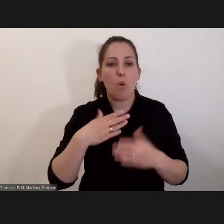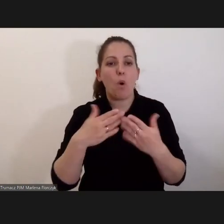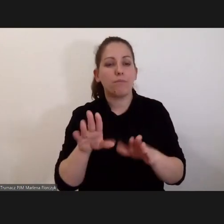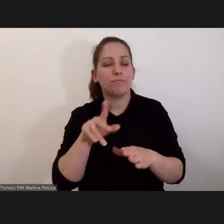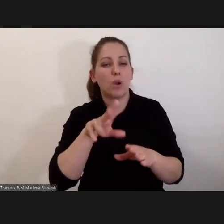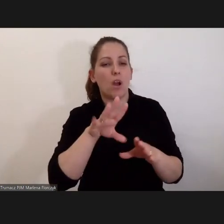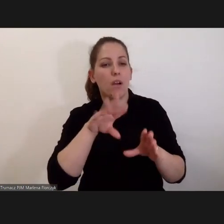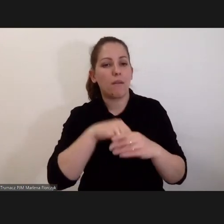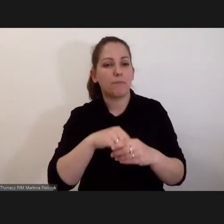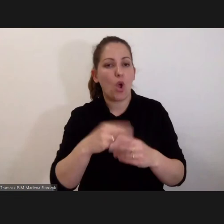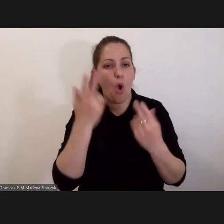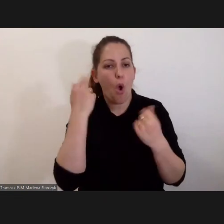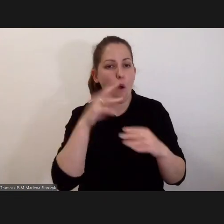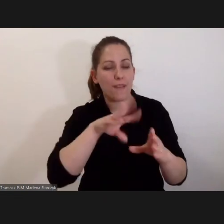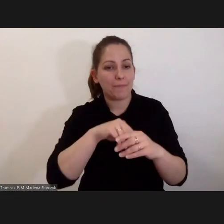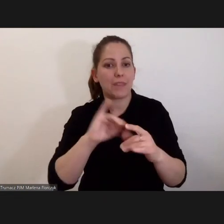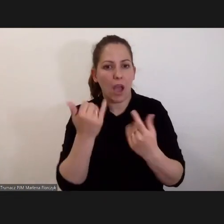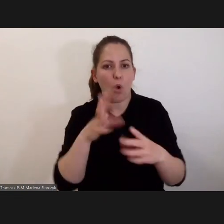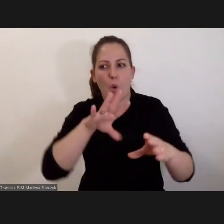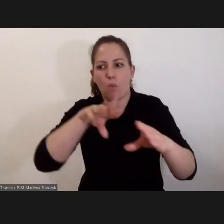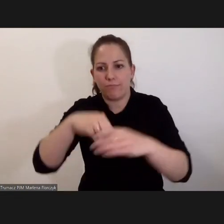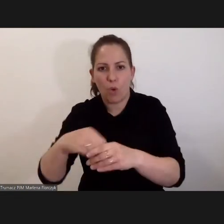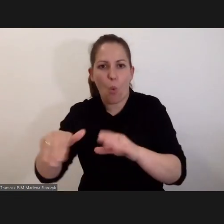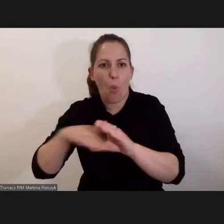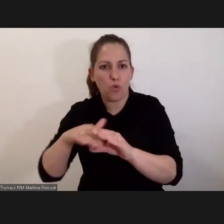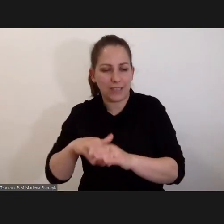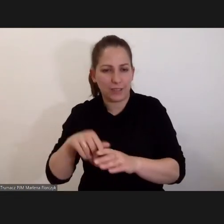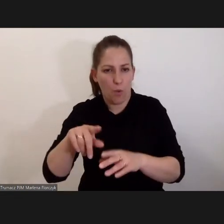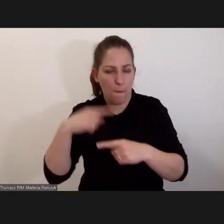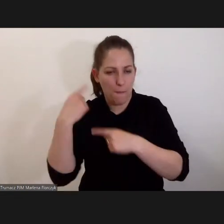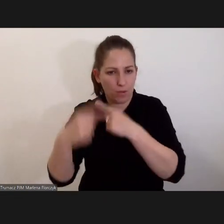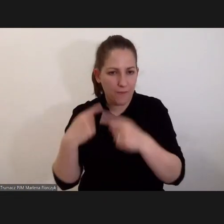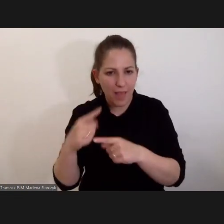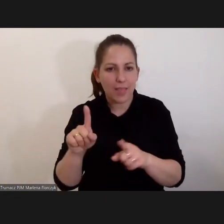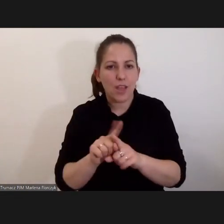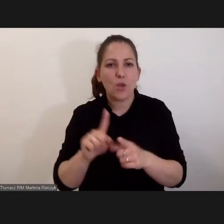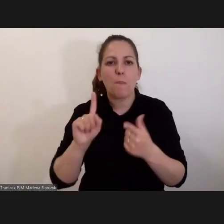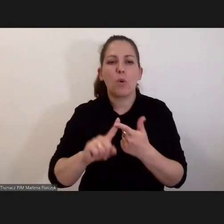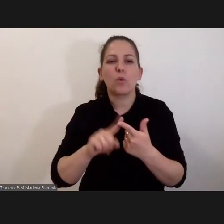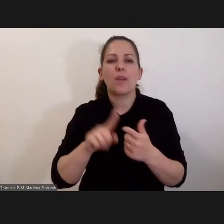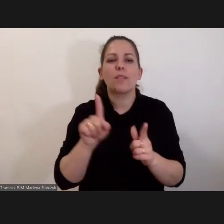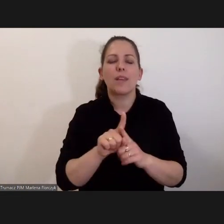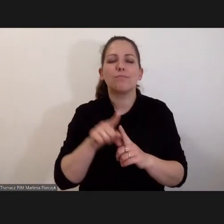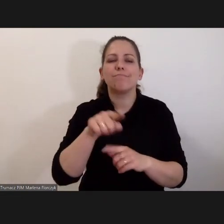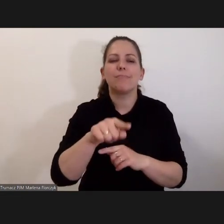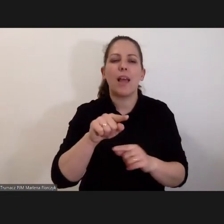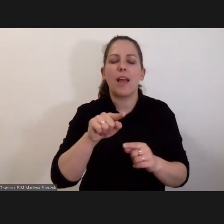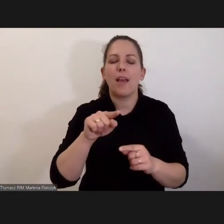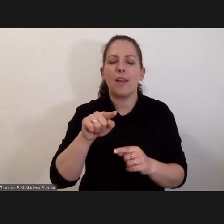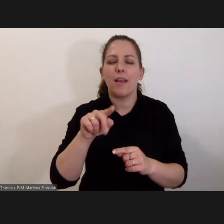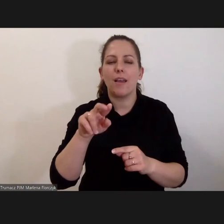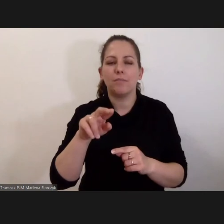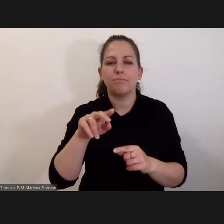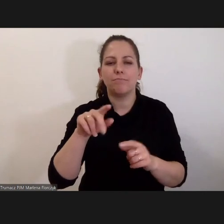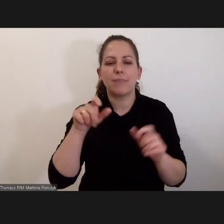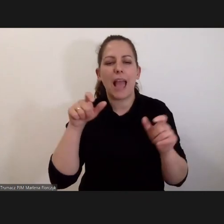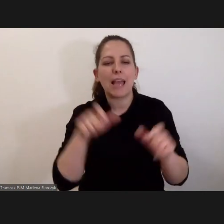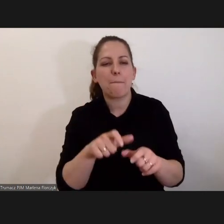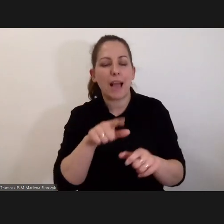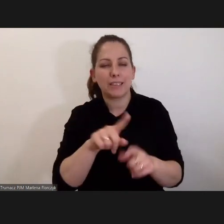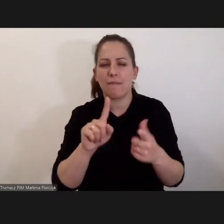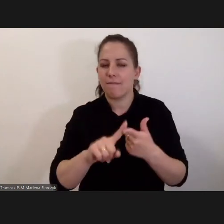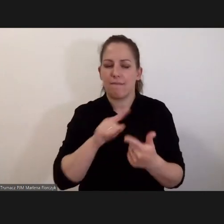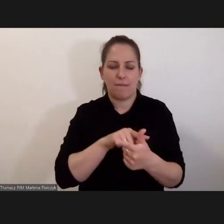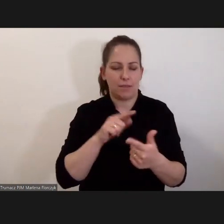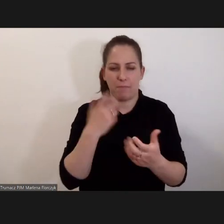udziału ofiar jako uczestników postępowania i po drugie stworzono cały system reparacji. I obie te rzeczy są niesłychanie